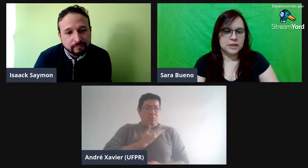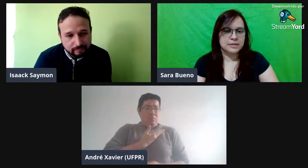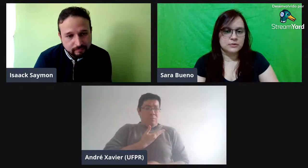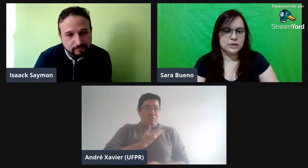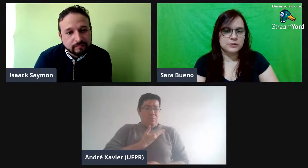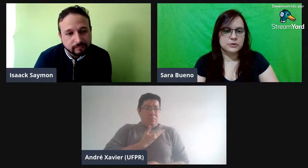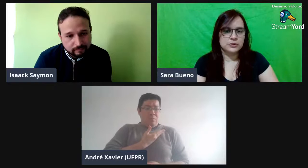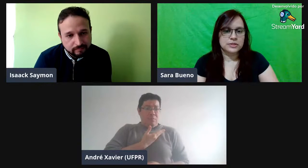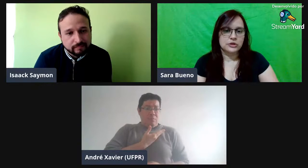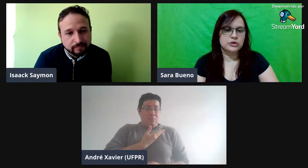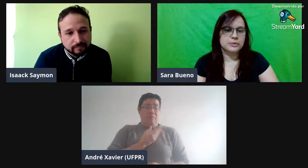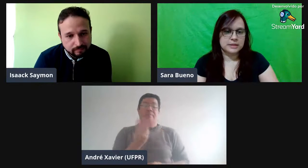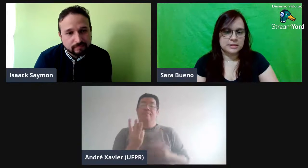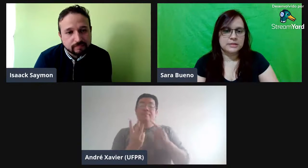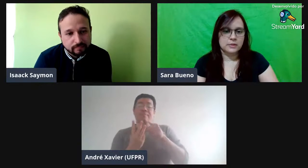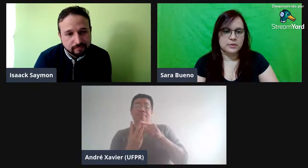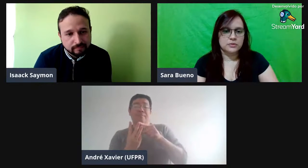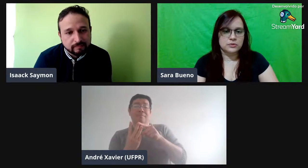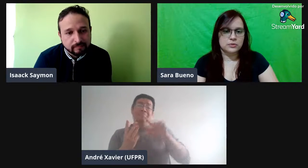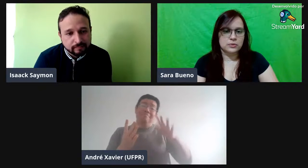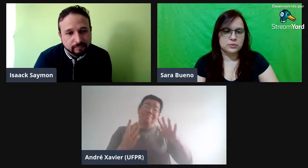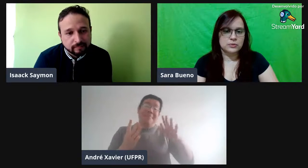né? São três pessoas íntimas ali, são amigos um do outro.